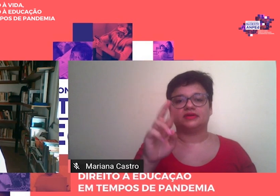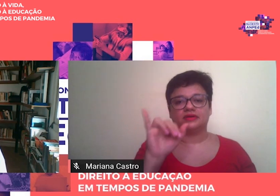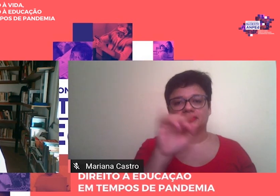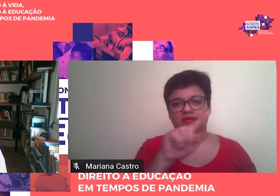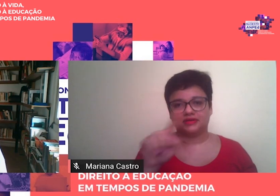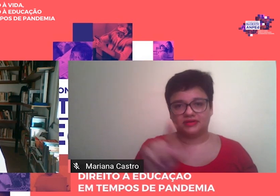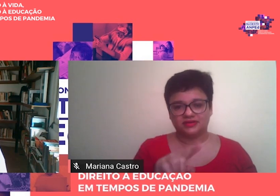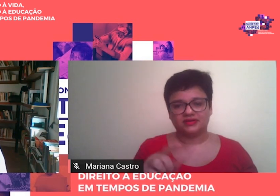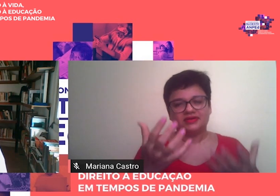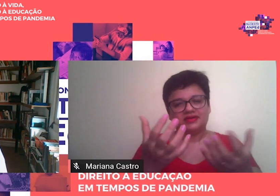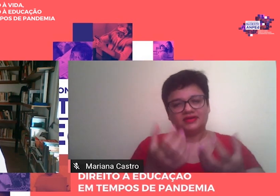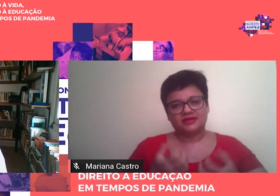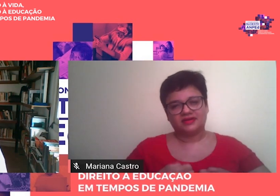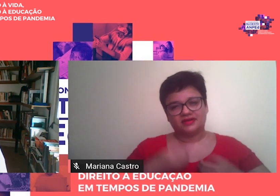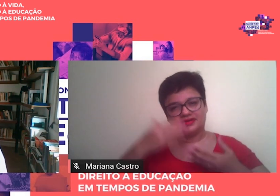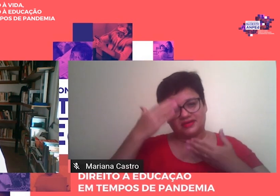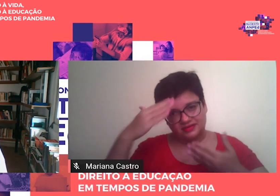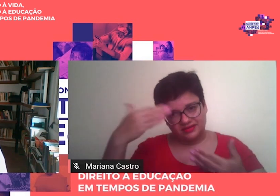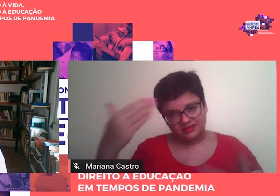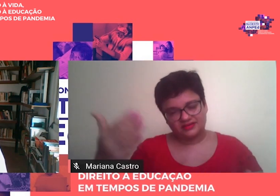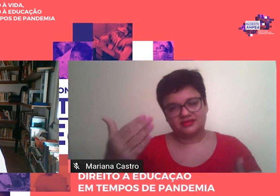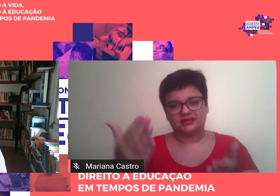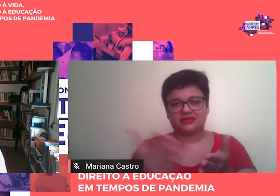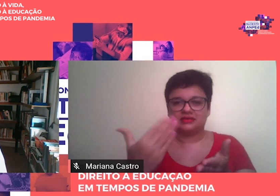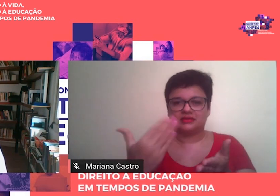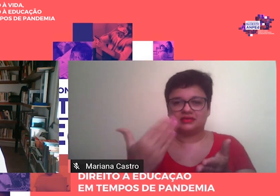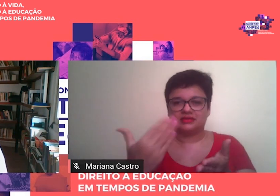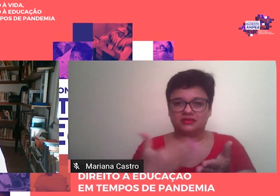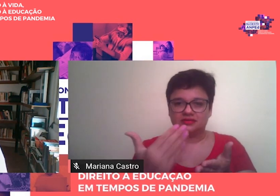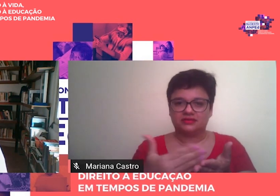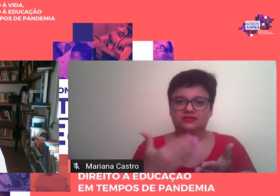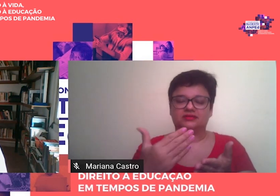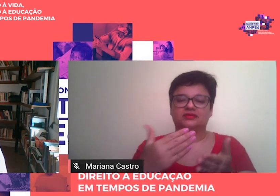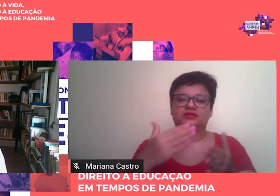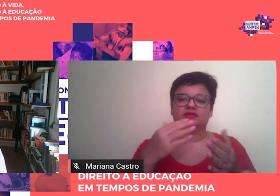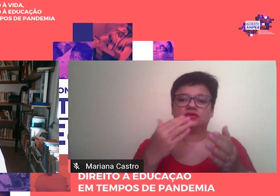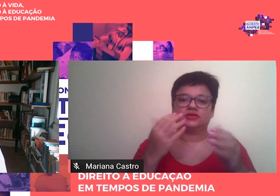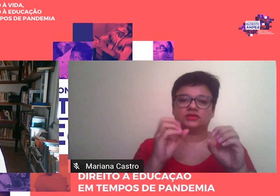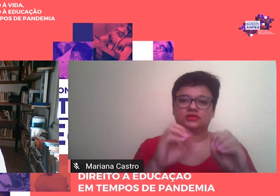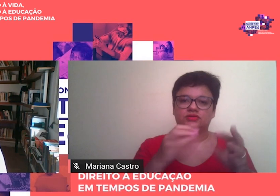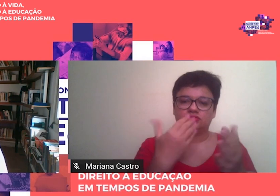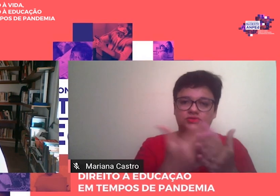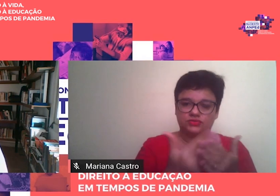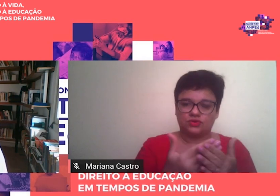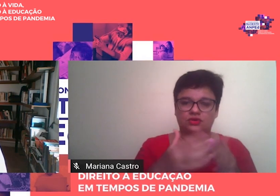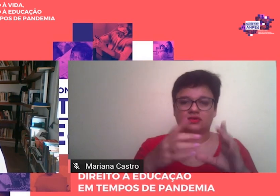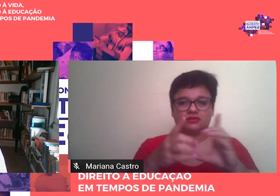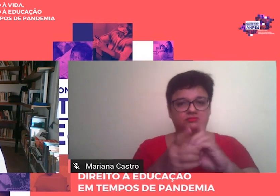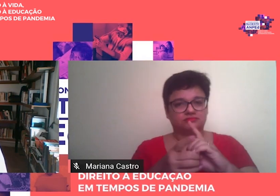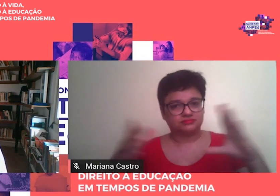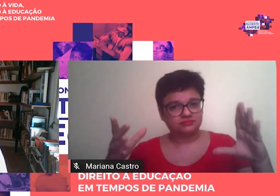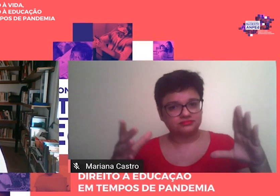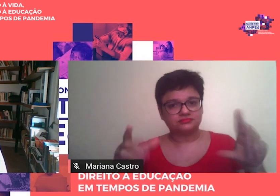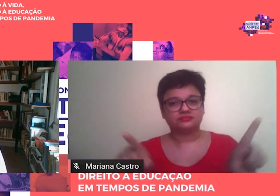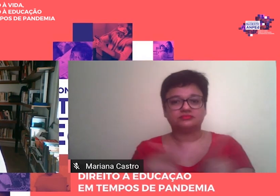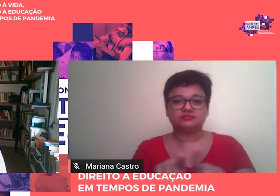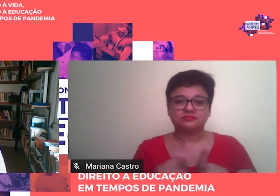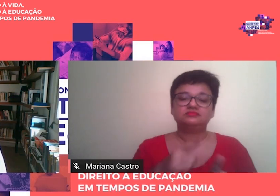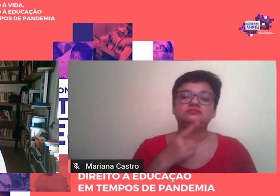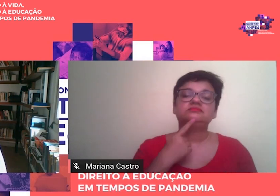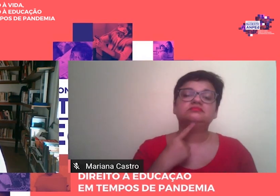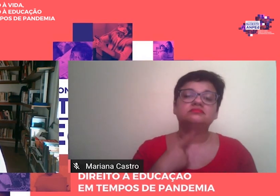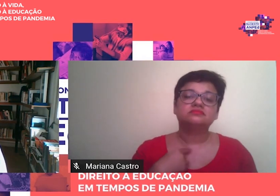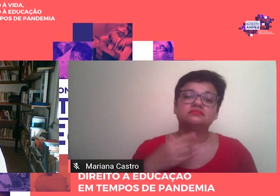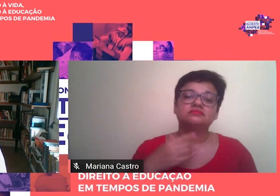homenagem ao livro Escola e Democracia na Education Review, se dispuseram a participar desta sessão.